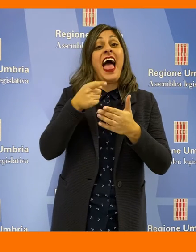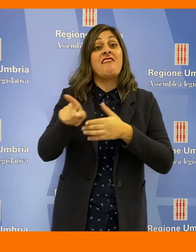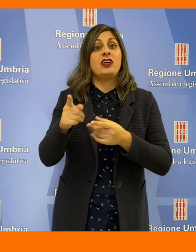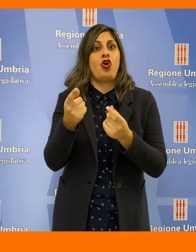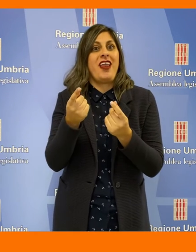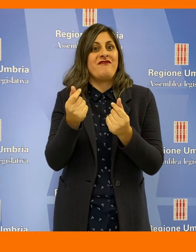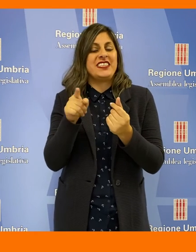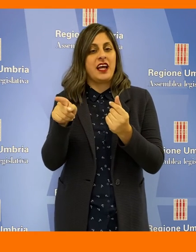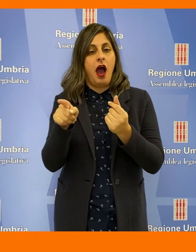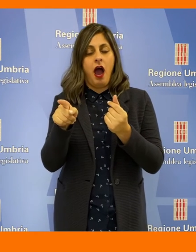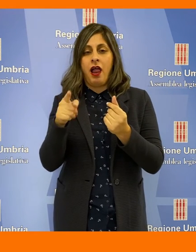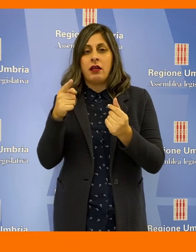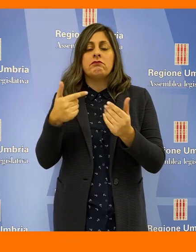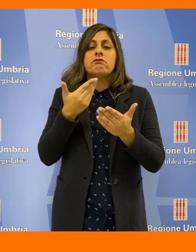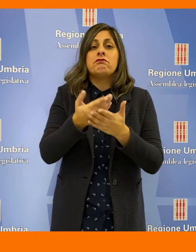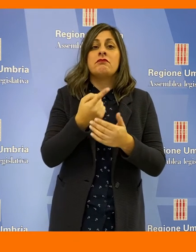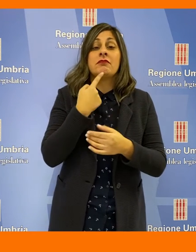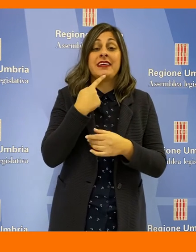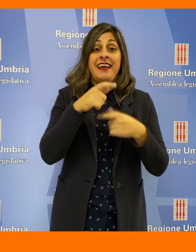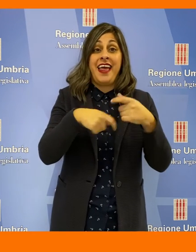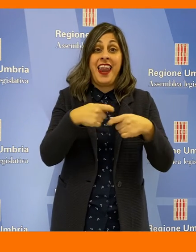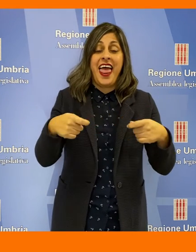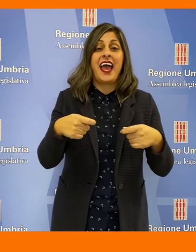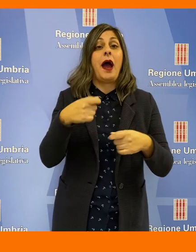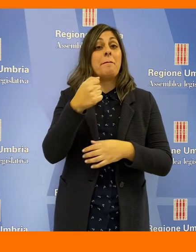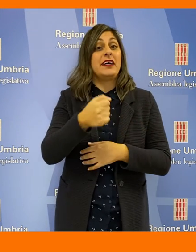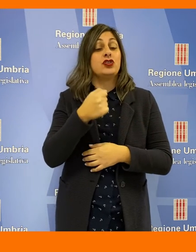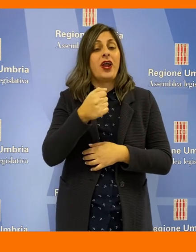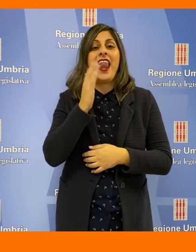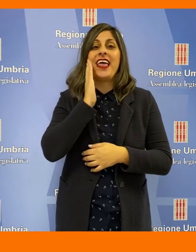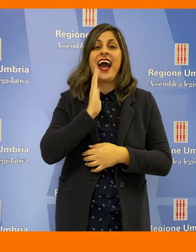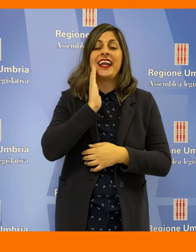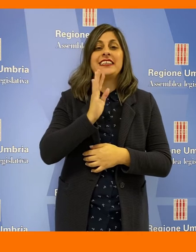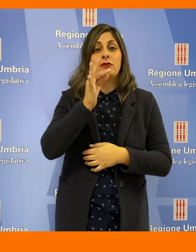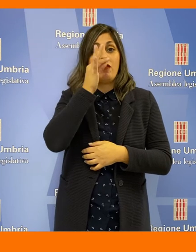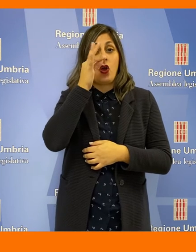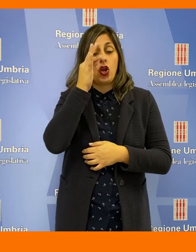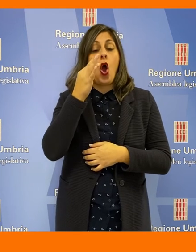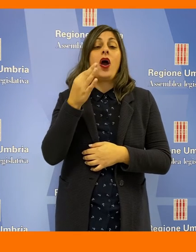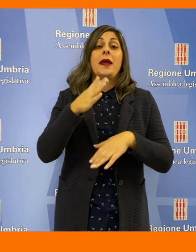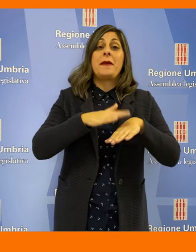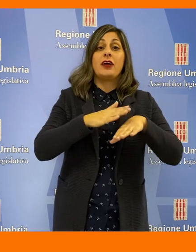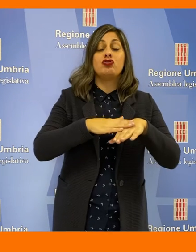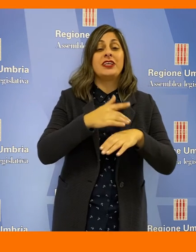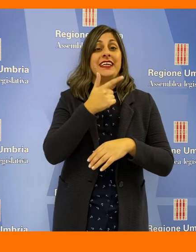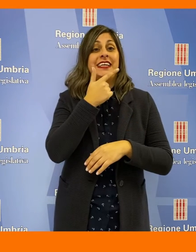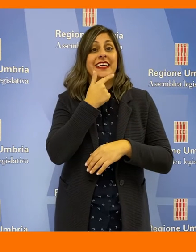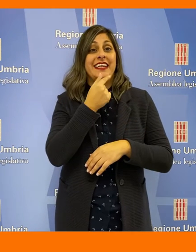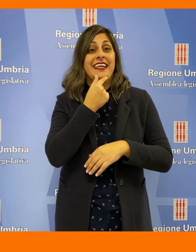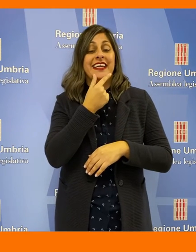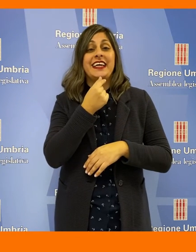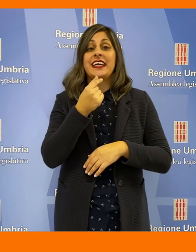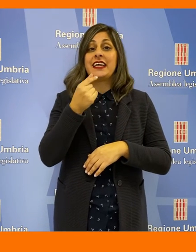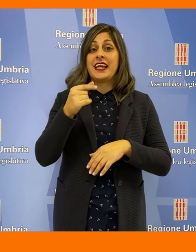promossa dai consiglieri della Lega Pastorelli, Carissimi Fioroni, Mancini, Nicchi e Rondini. L'iniziativa